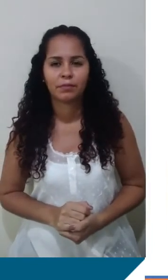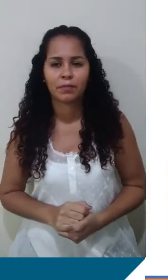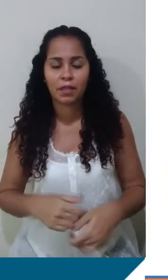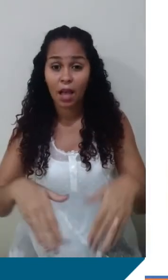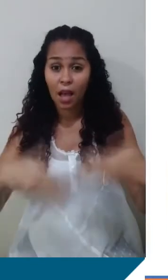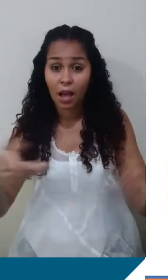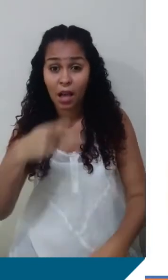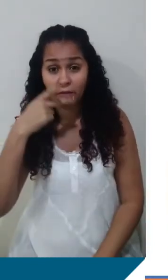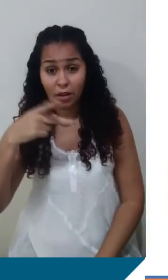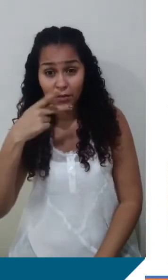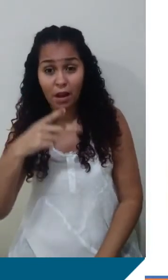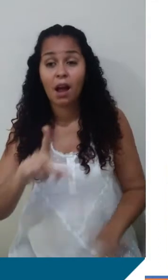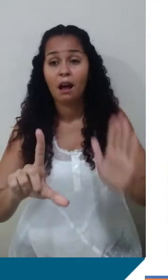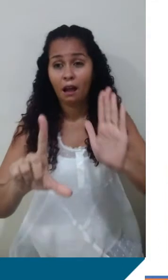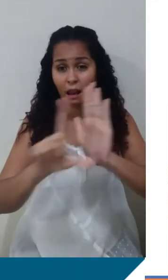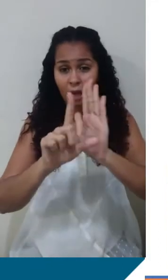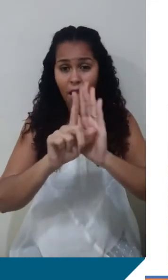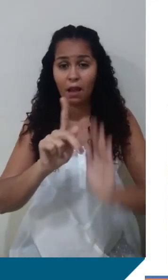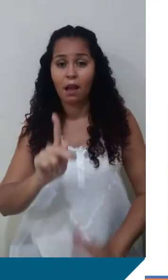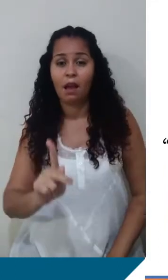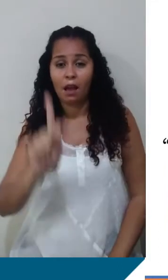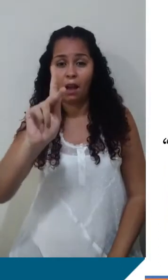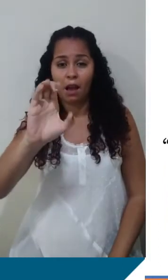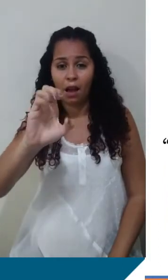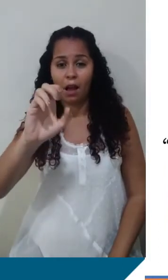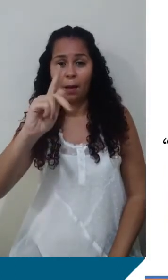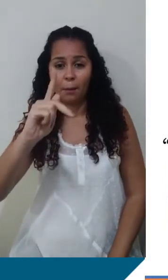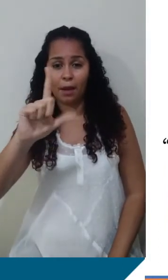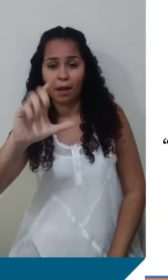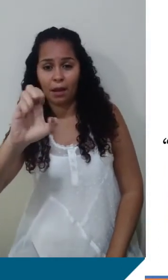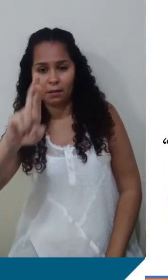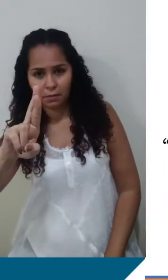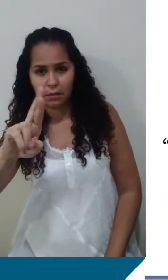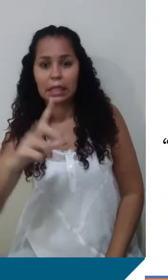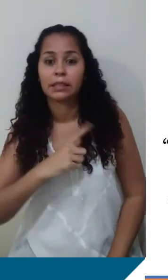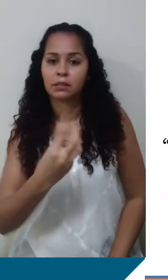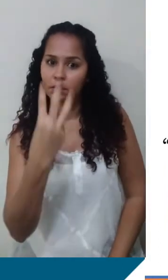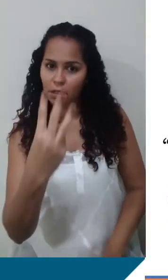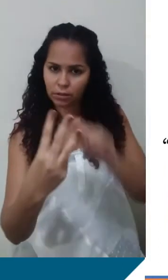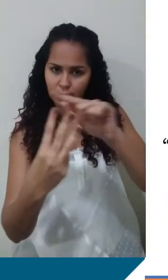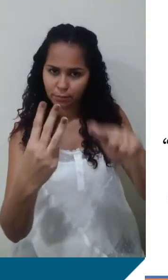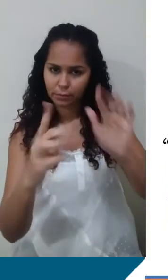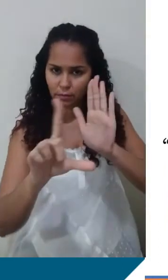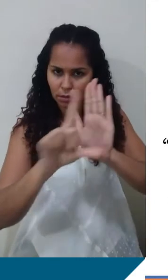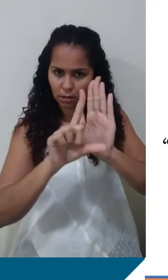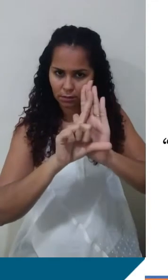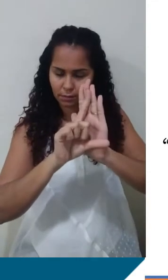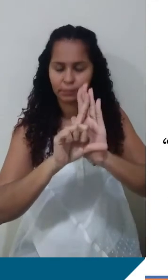falar sobre as leis de Kepler. Nós temos aqui Kepler, tá? E tem três leis específicas. Essas leis,